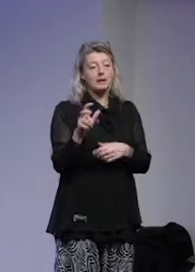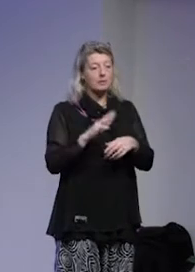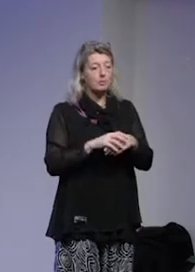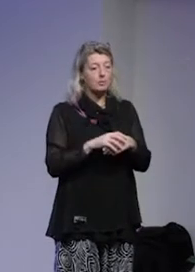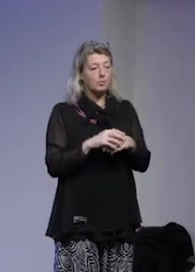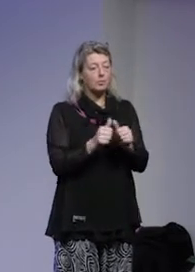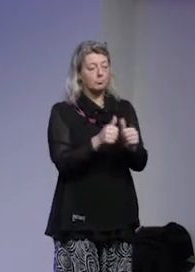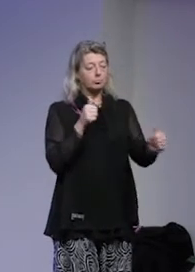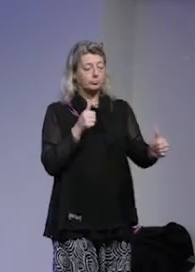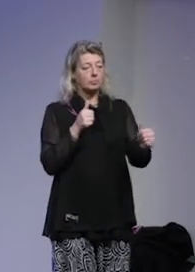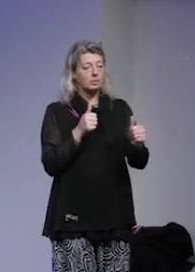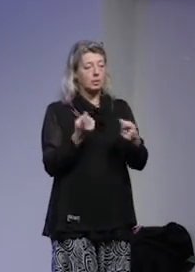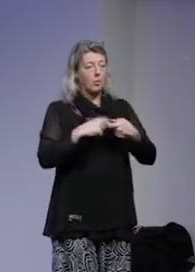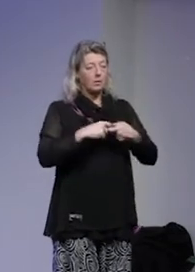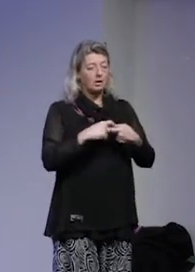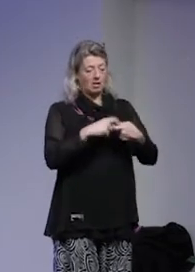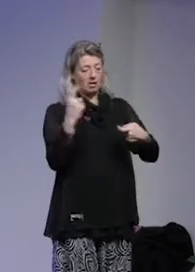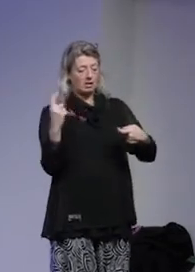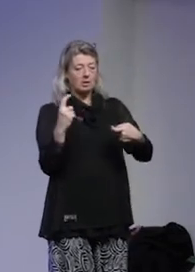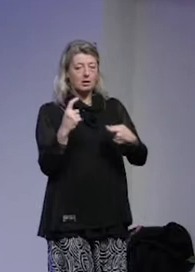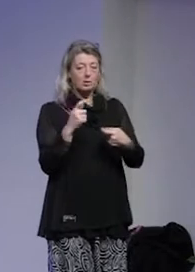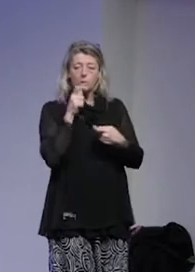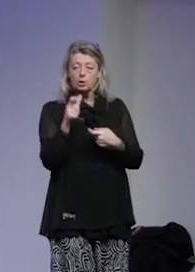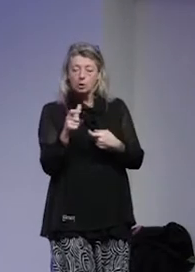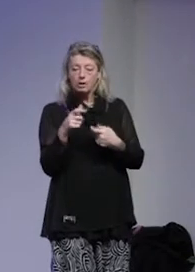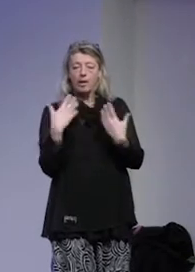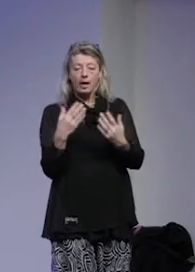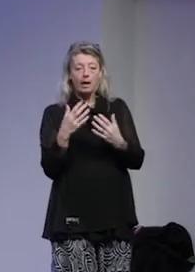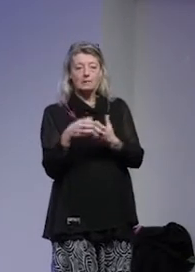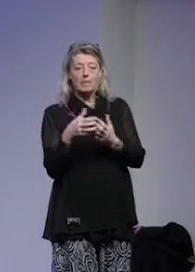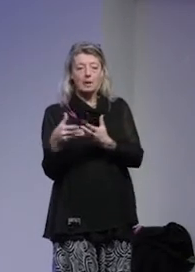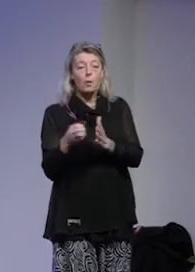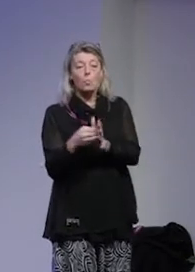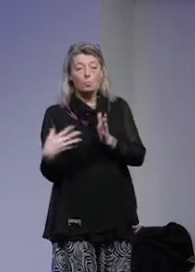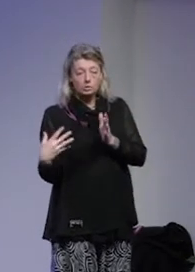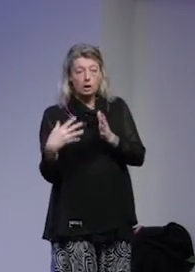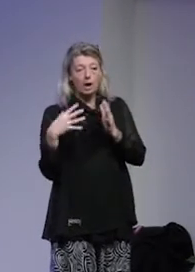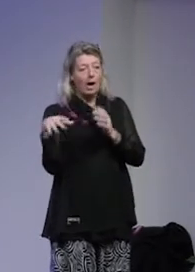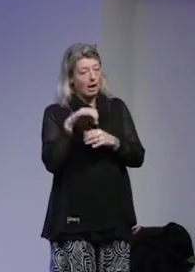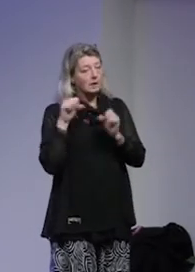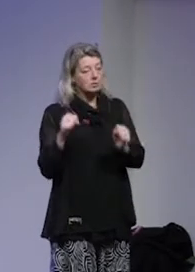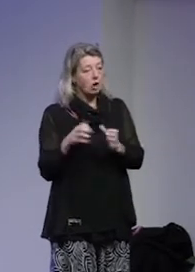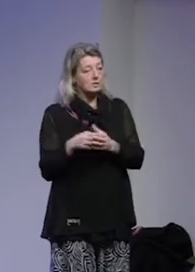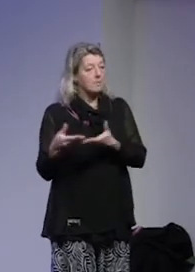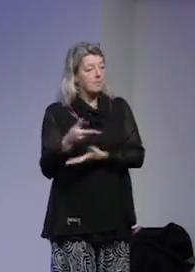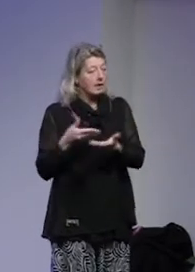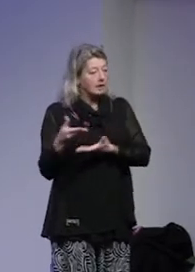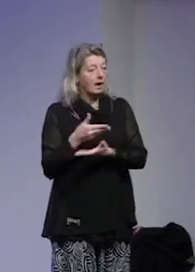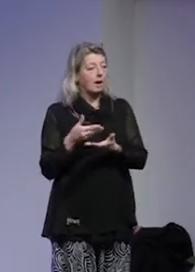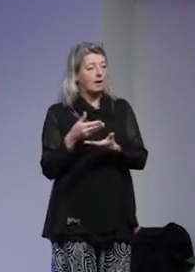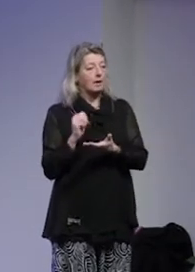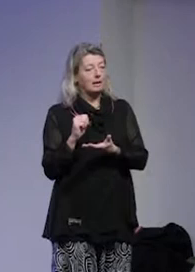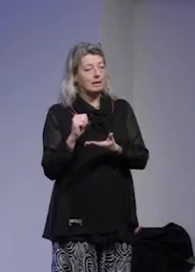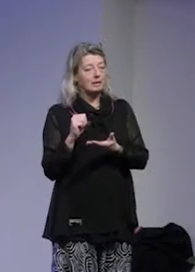en isärkoppling mellan uttrycken att vilja att samverka på grund av att det ska ju alla göra det ska man säga, det är